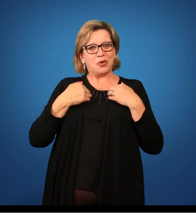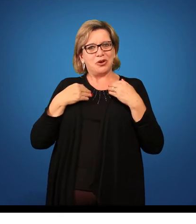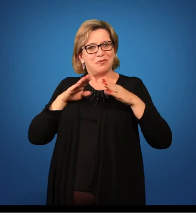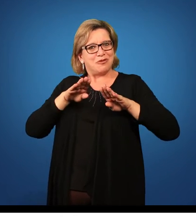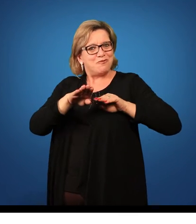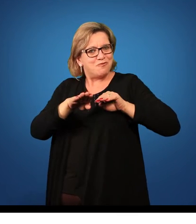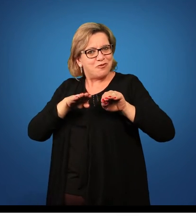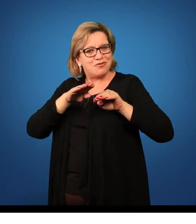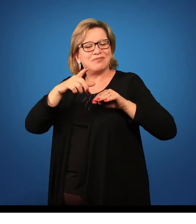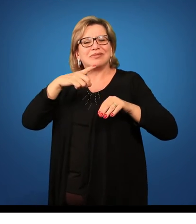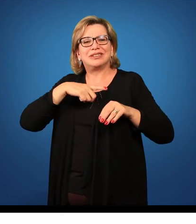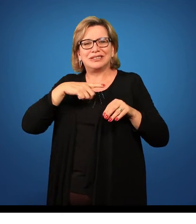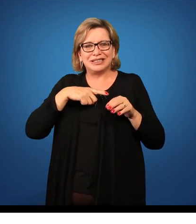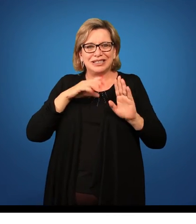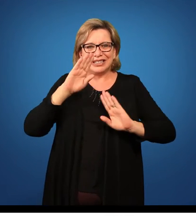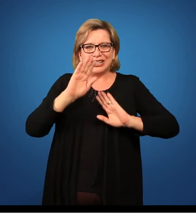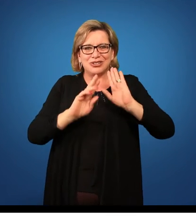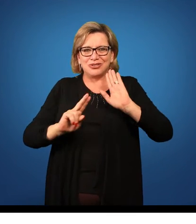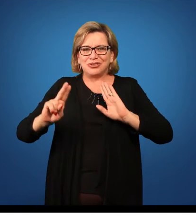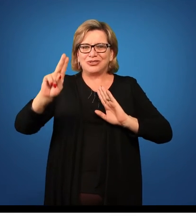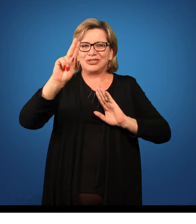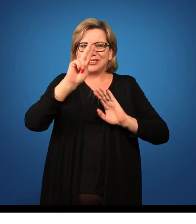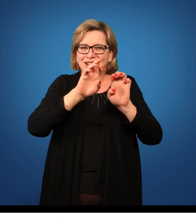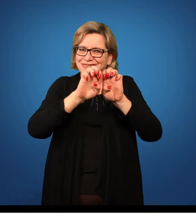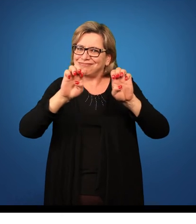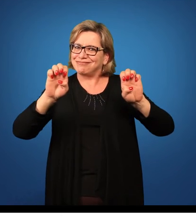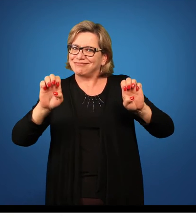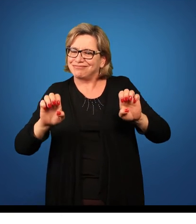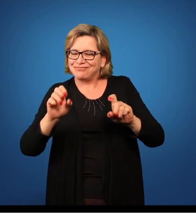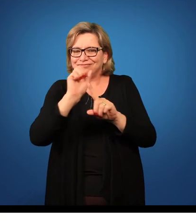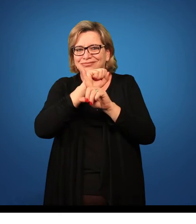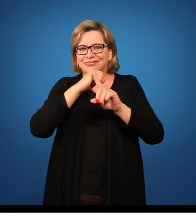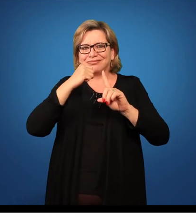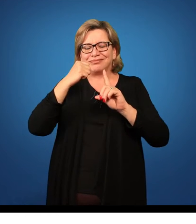movimentos físicos moldados dentro de uma estrutura social.